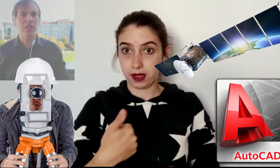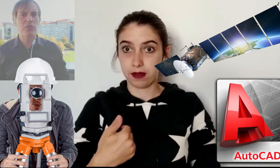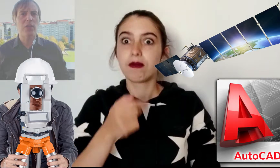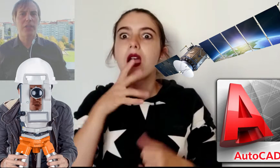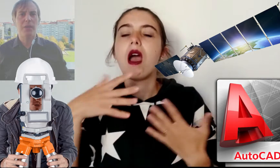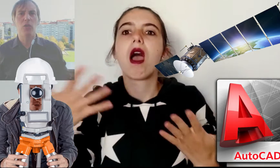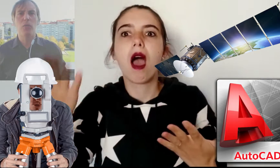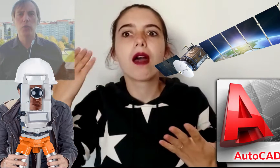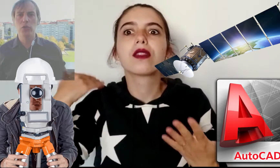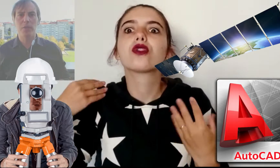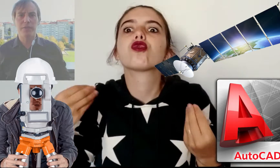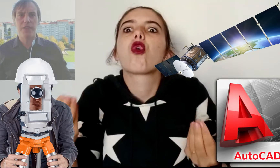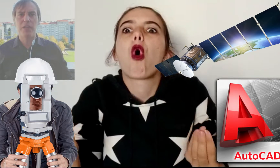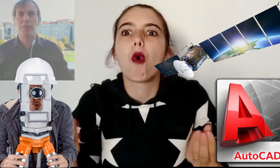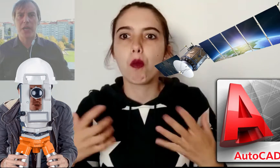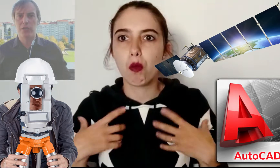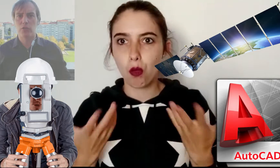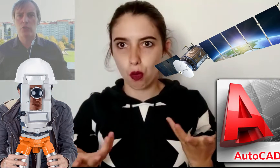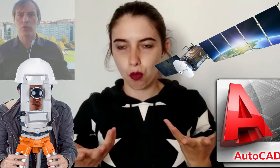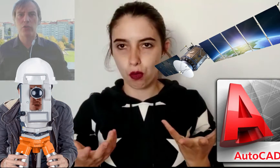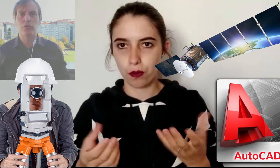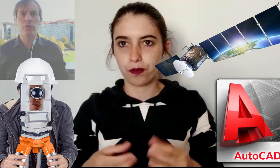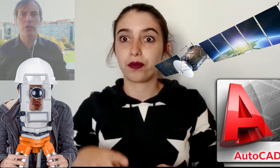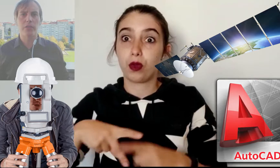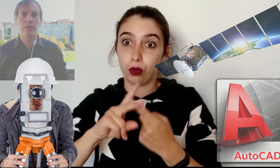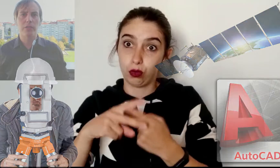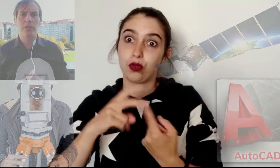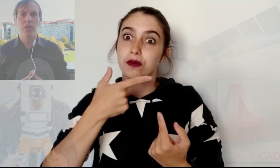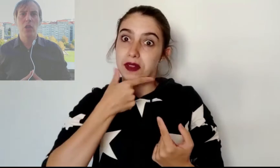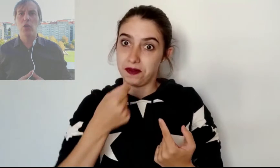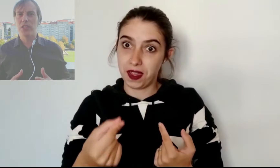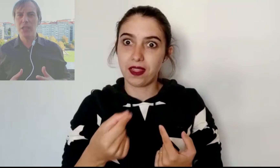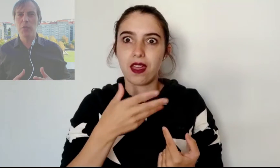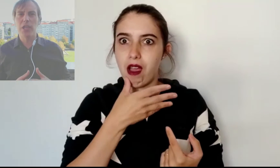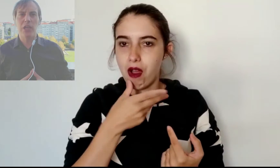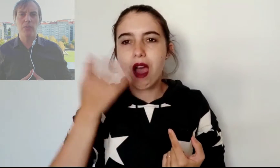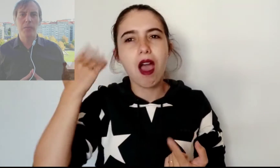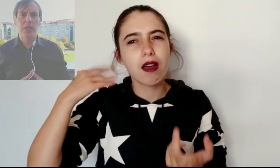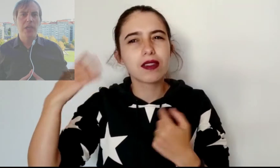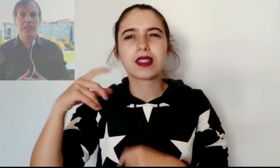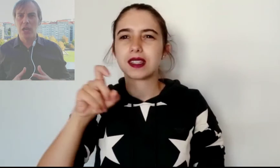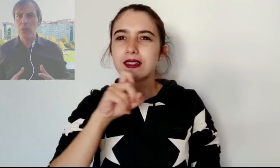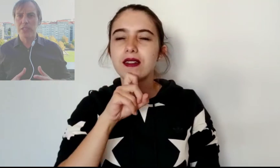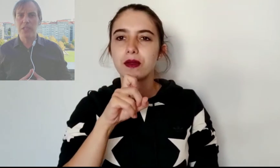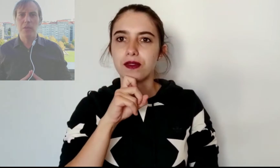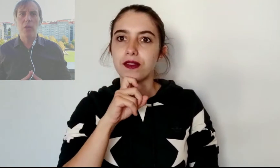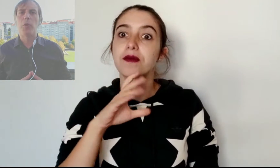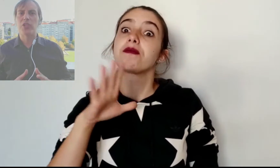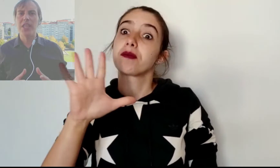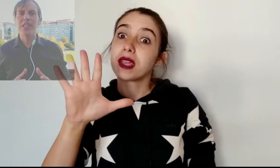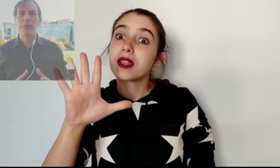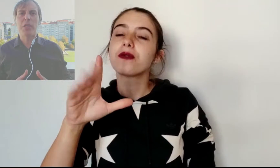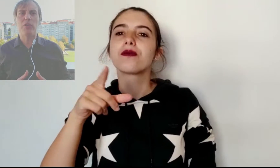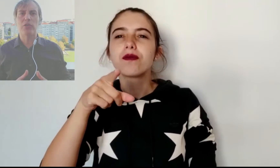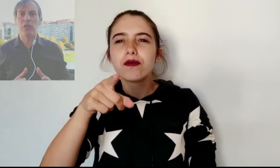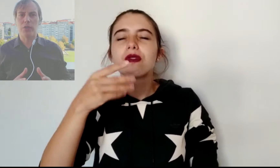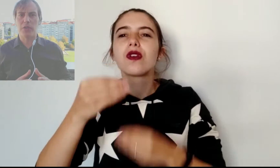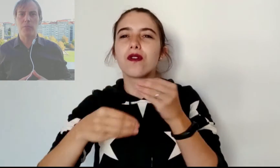hecho el trabajo mucho más fácil para estos constructores. Lo que está muy claro es que aún así poseían de medios que lo hicieron